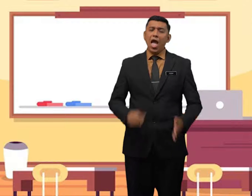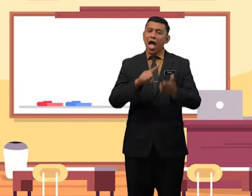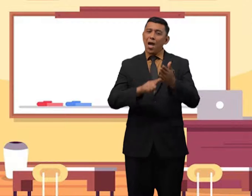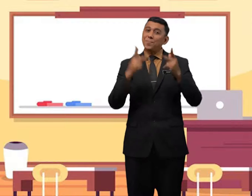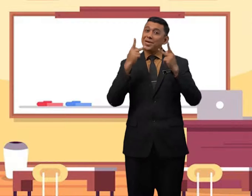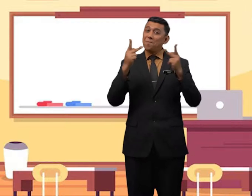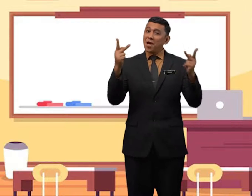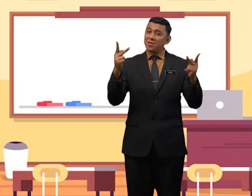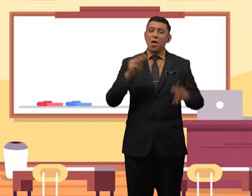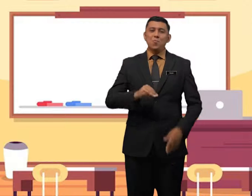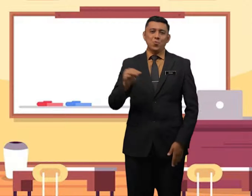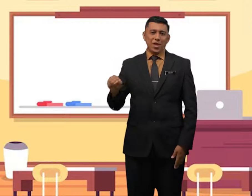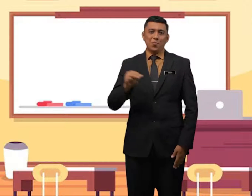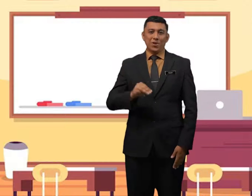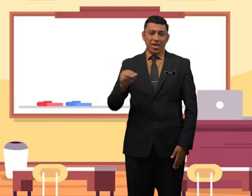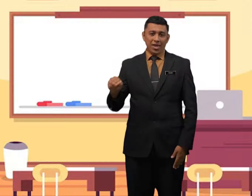Apa khabar murid-murid?